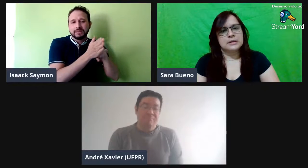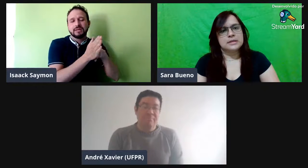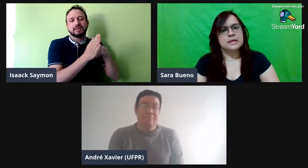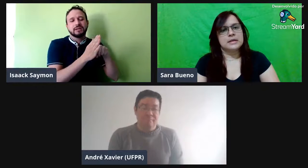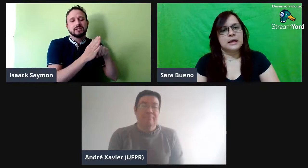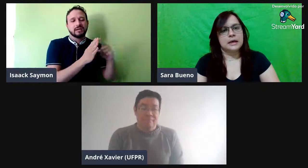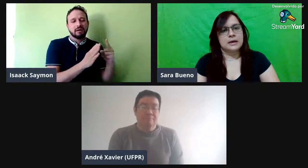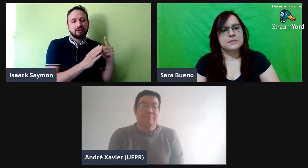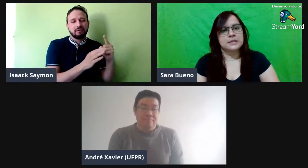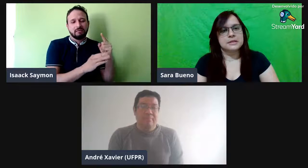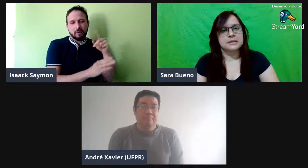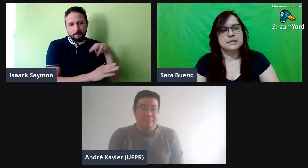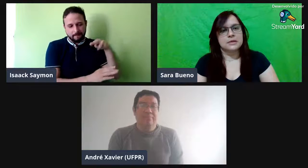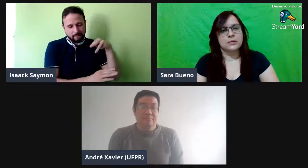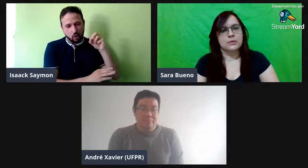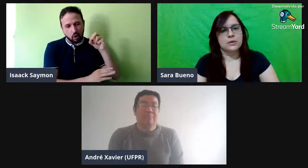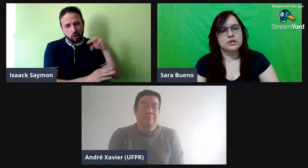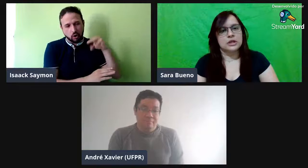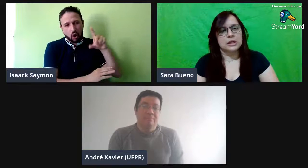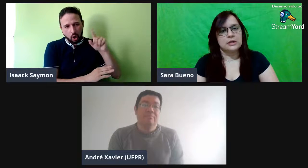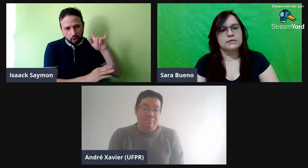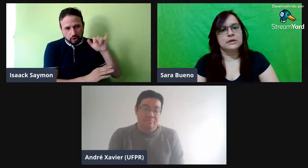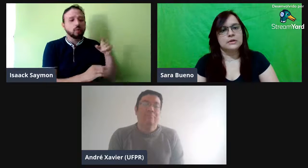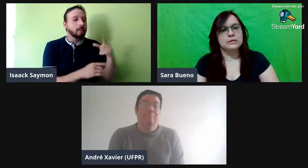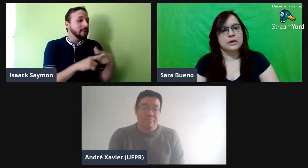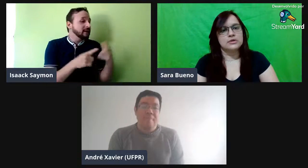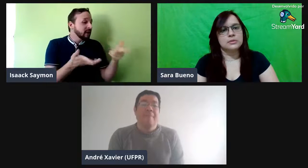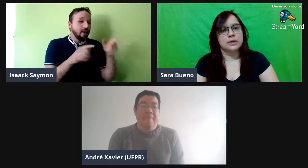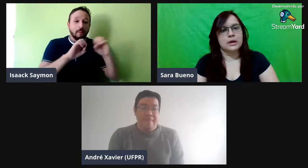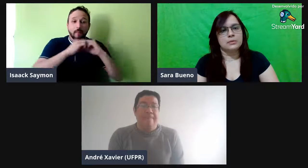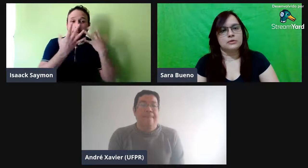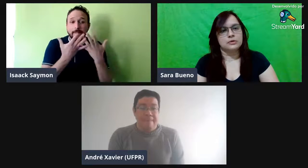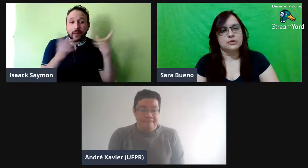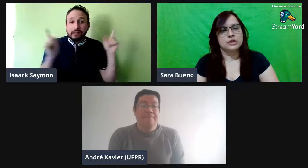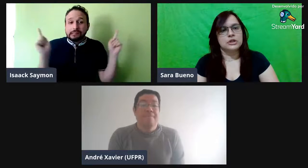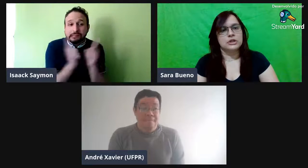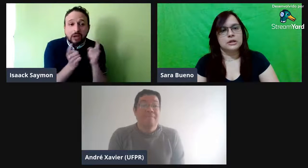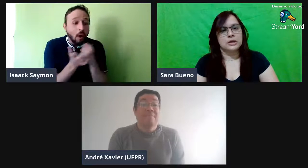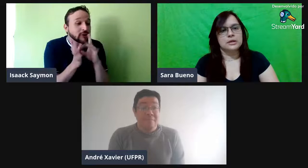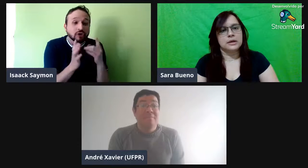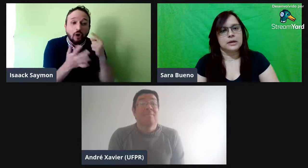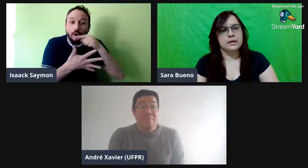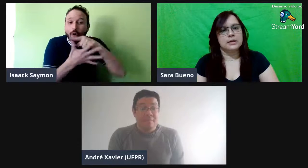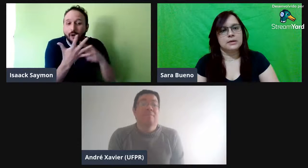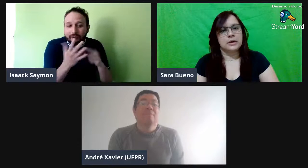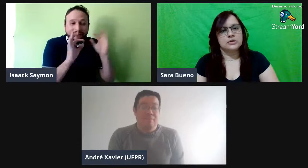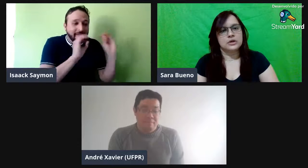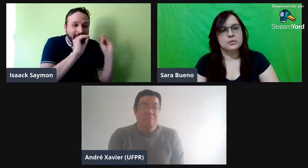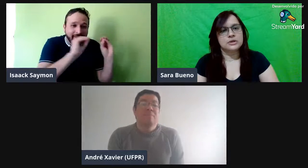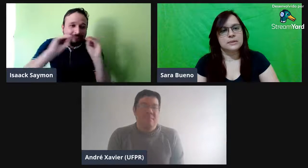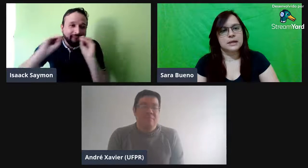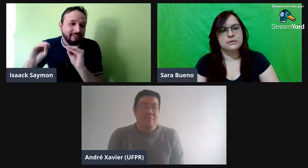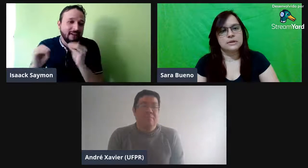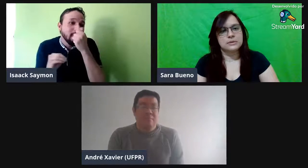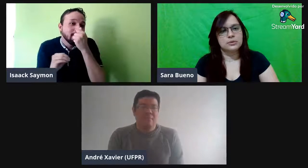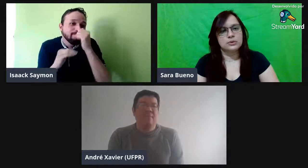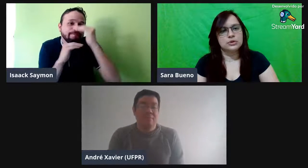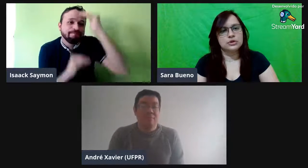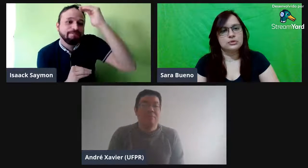Sim, as pesquisas eu achei ali falando, né? Sobre a morfologia, né? Só que o meu seminário aí é muito curtinho,